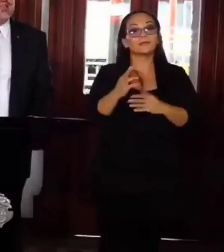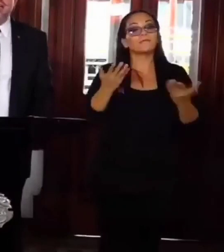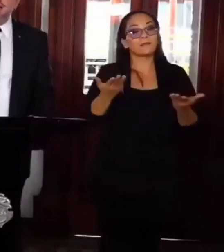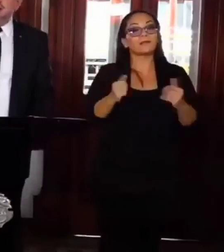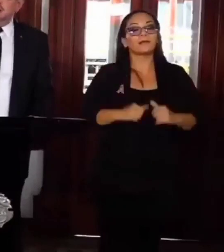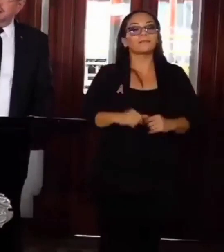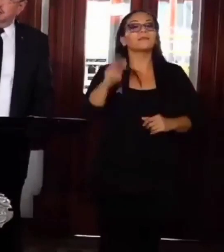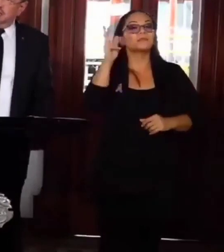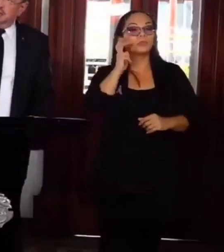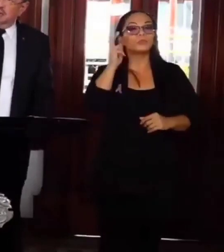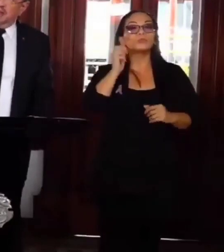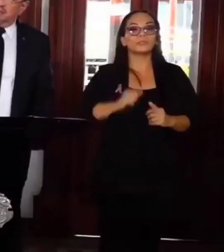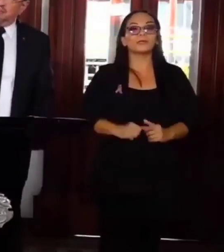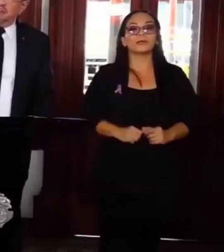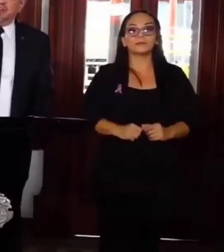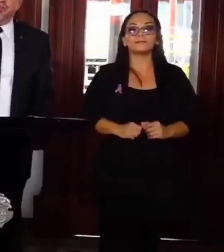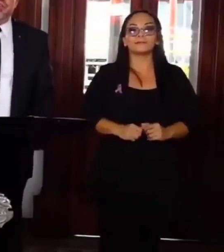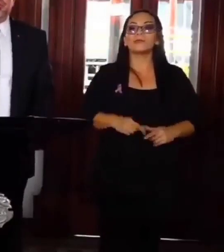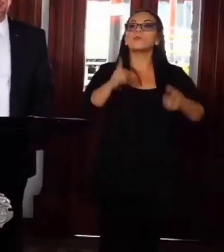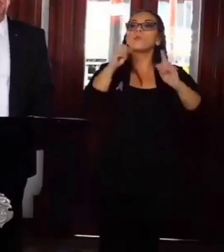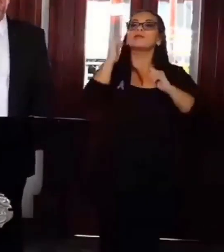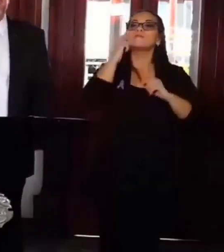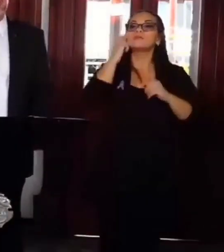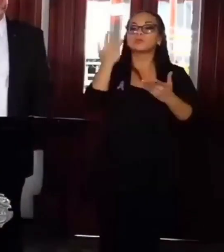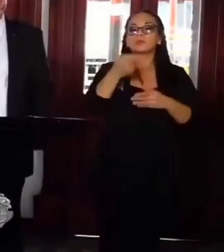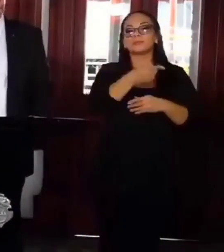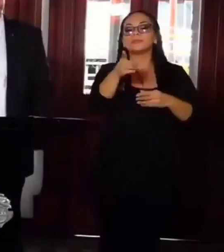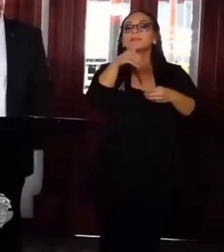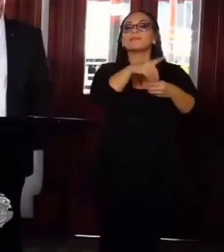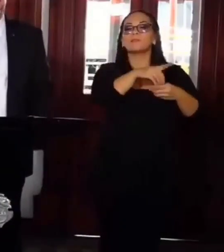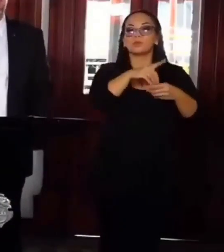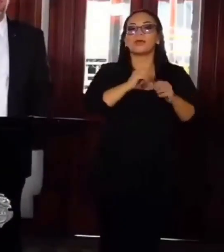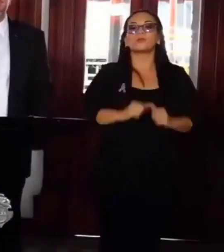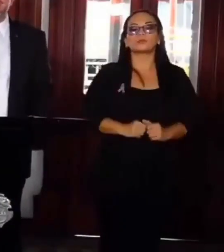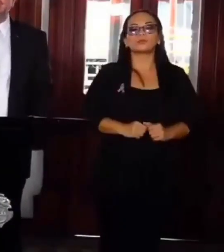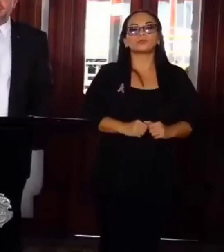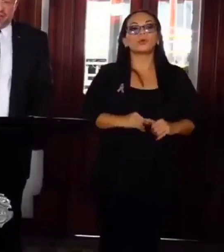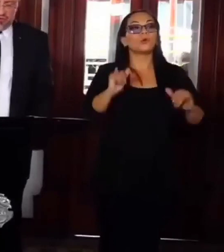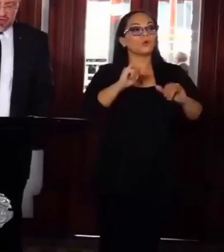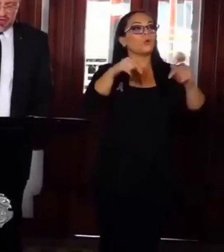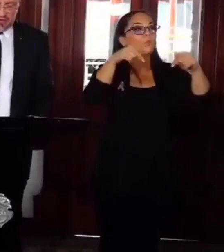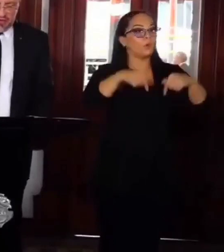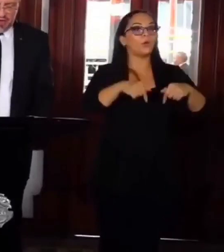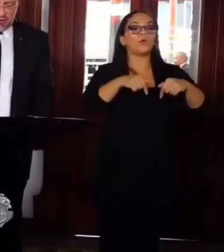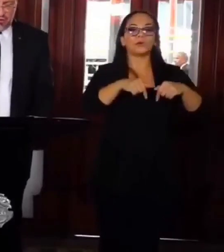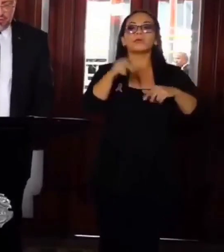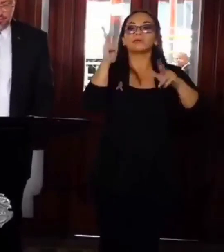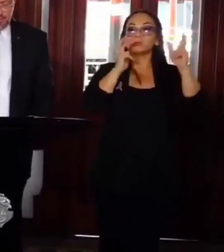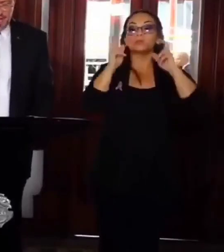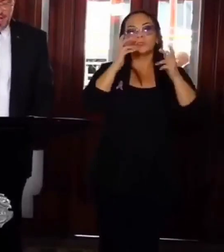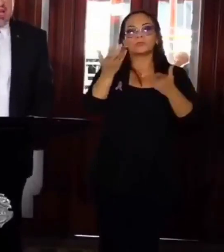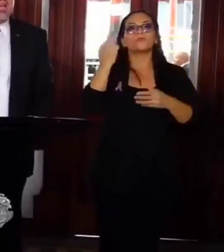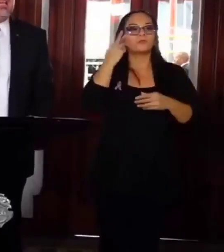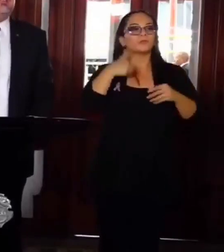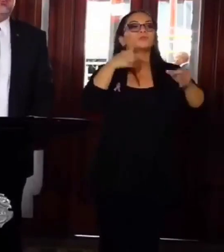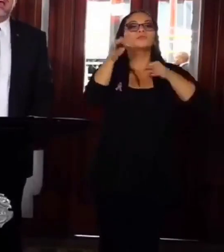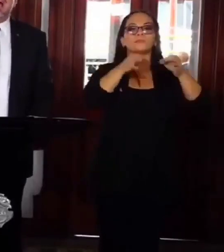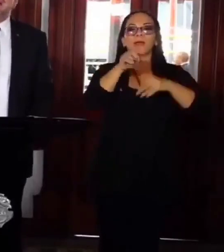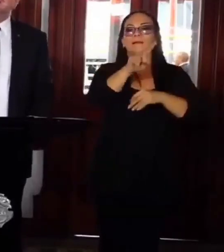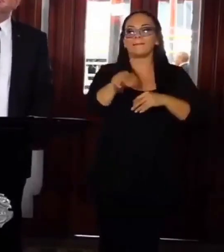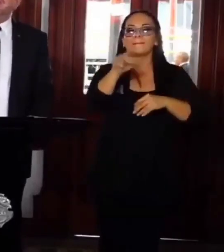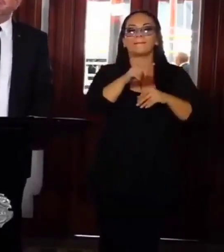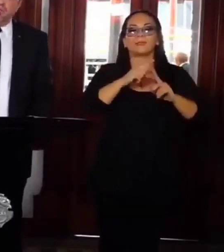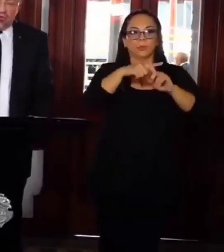las razones de los diputados, como está escuchando hoy las razones de este veto, y le